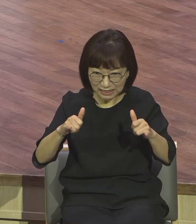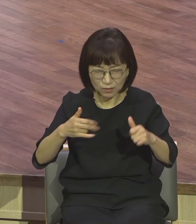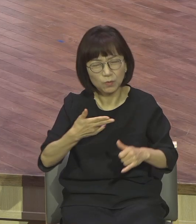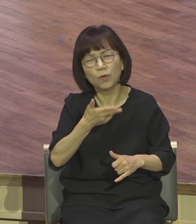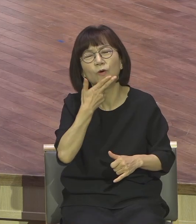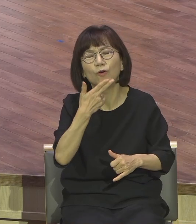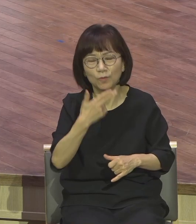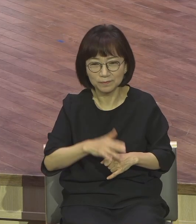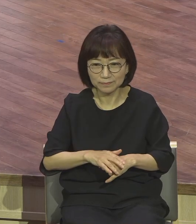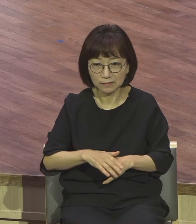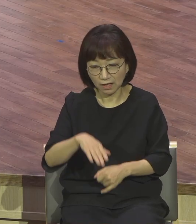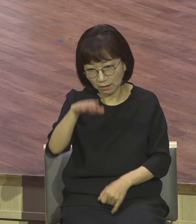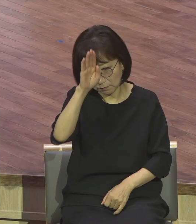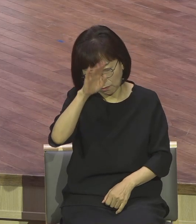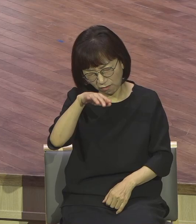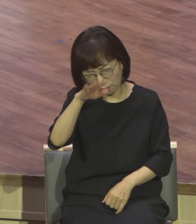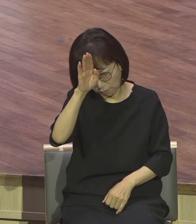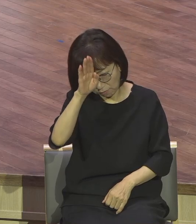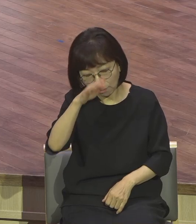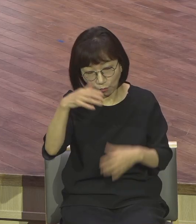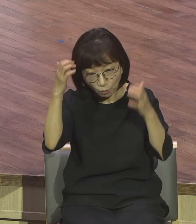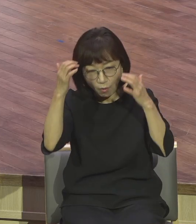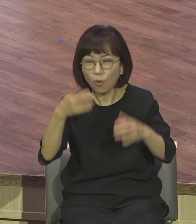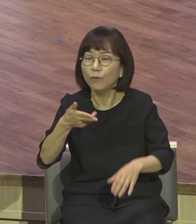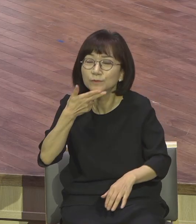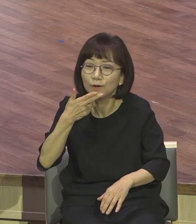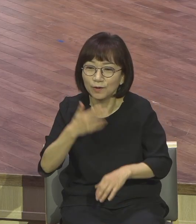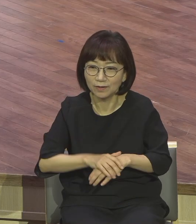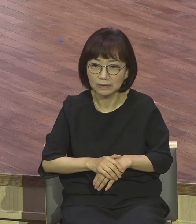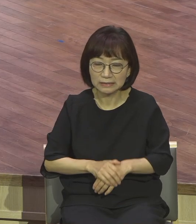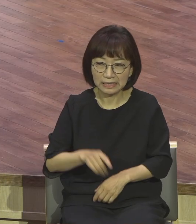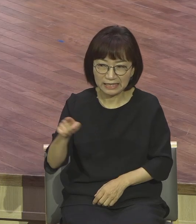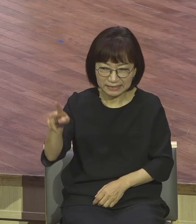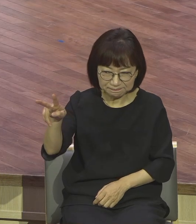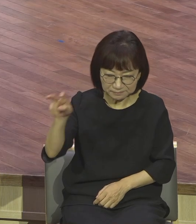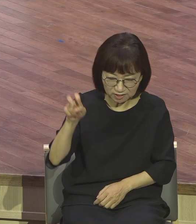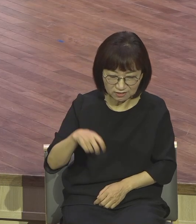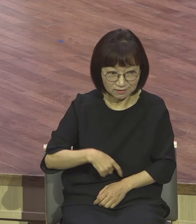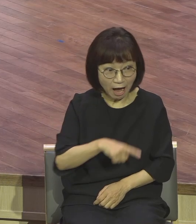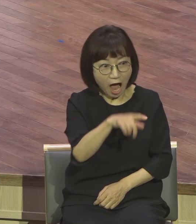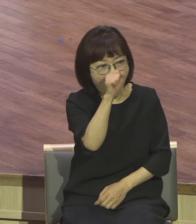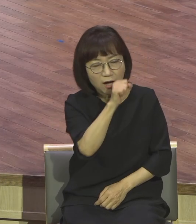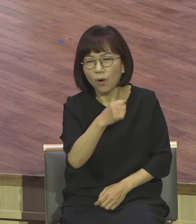완전히 거기는 누군 좋아하고 누군 싫어하고 그런 개념 자체가 없어요.